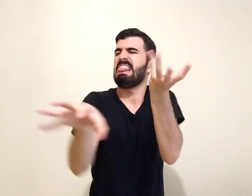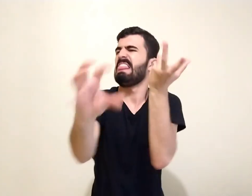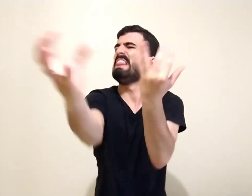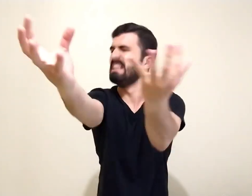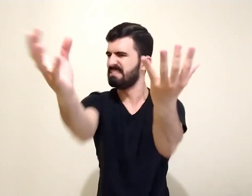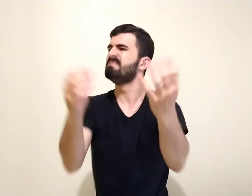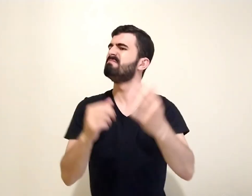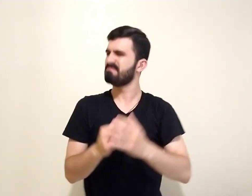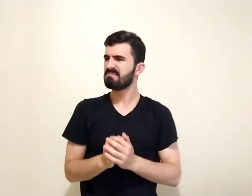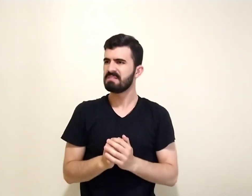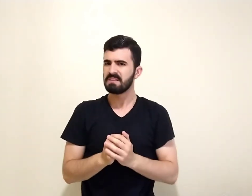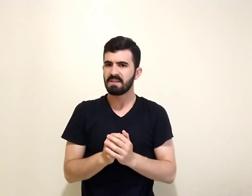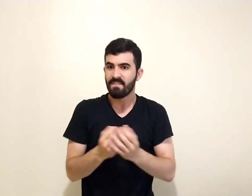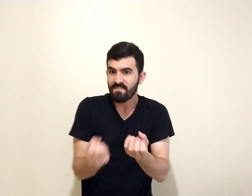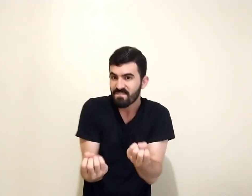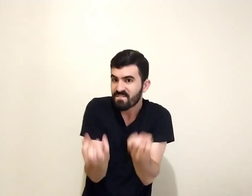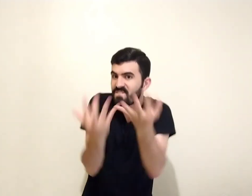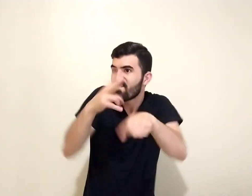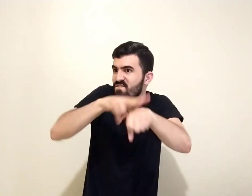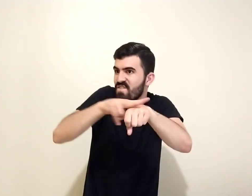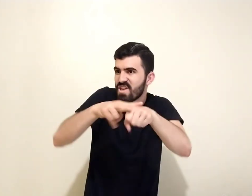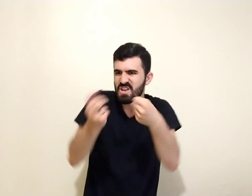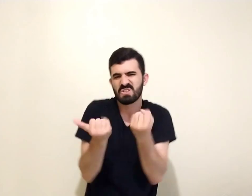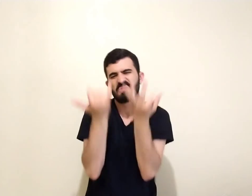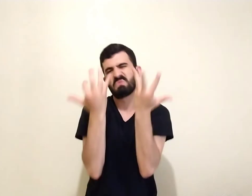Vou deixar incultas e selvagens